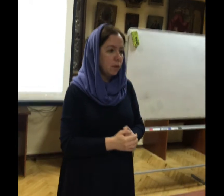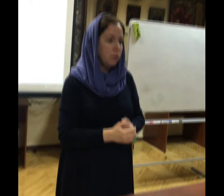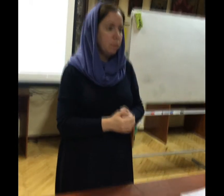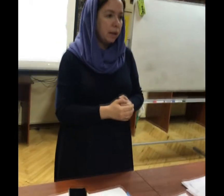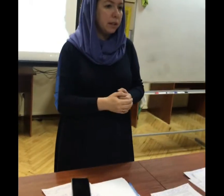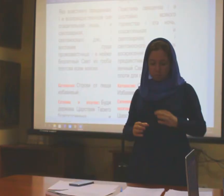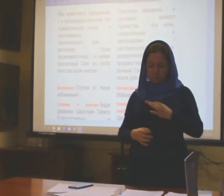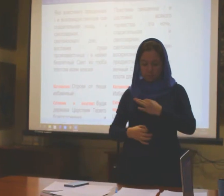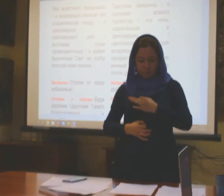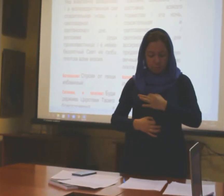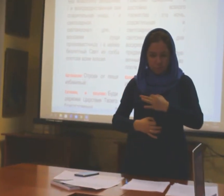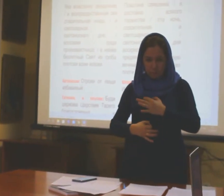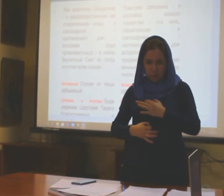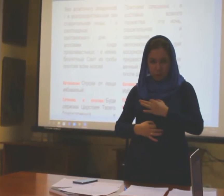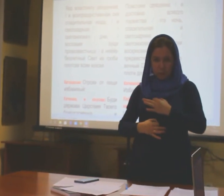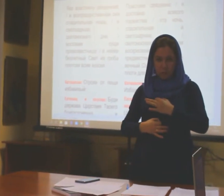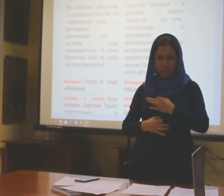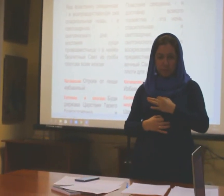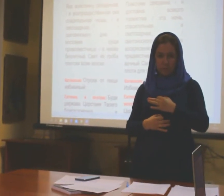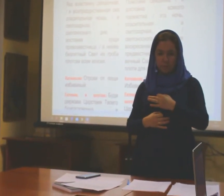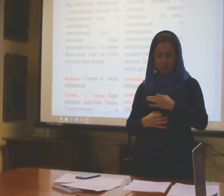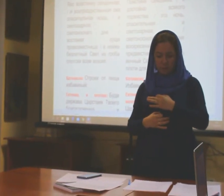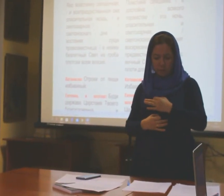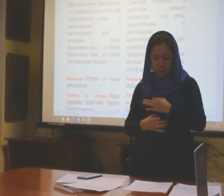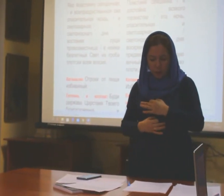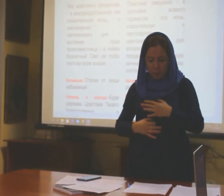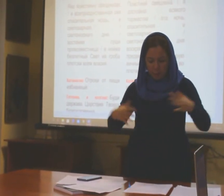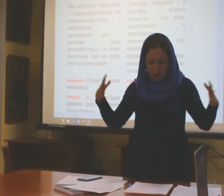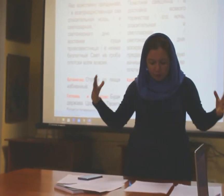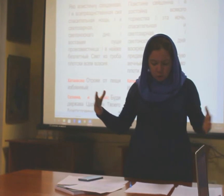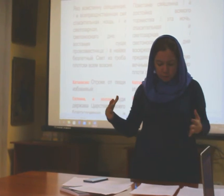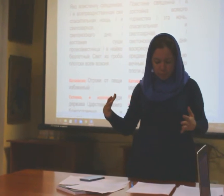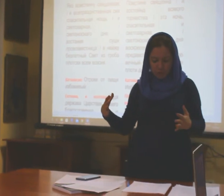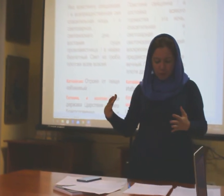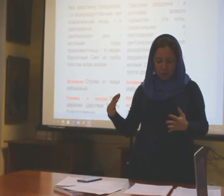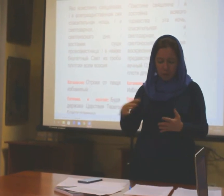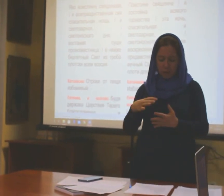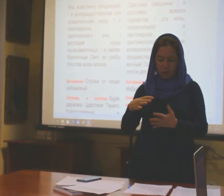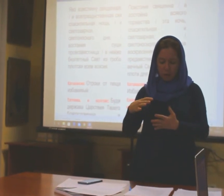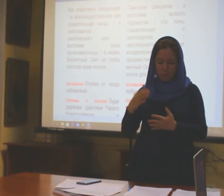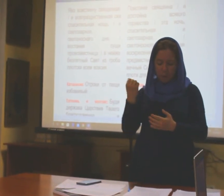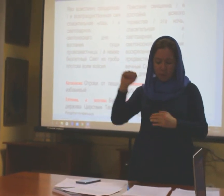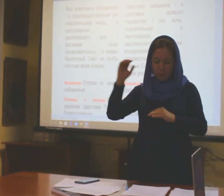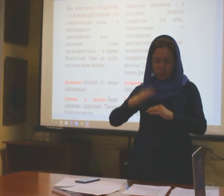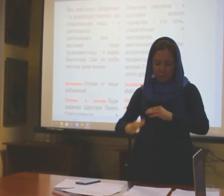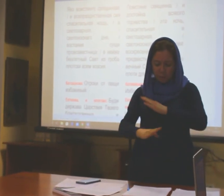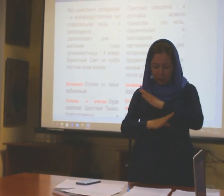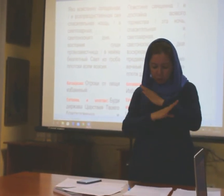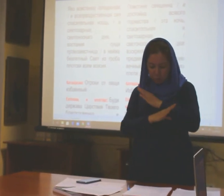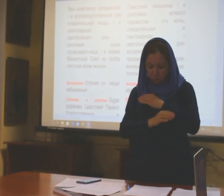Пока так. Итак, празднуем победу над смертью,